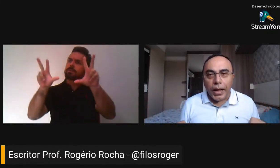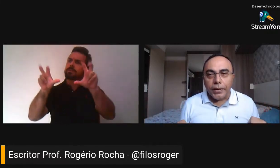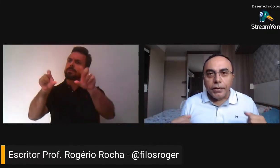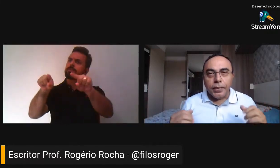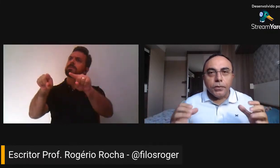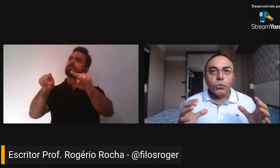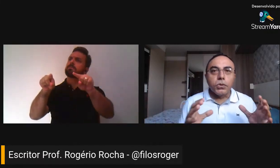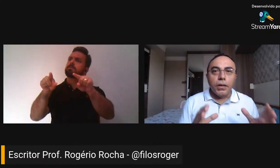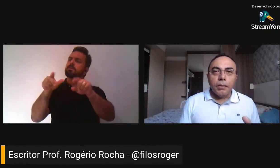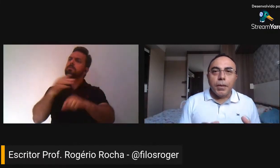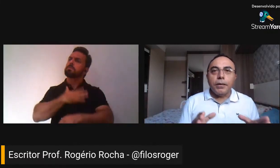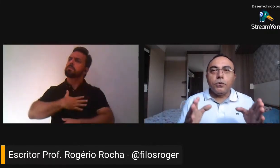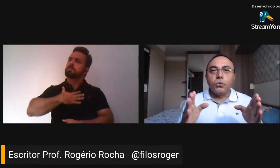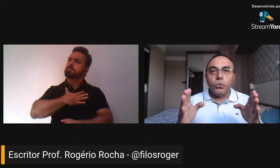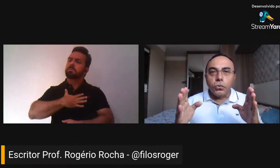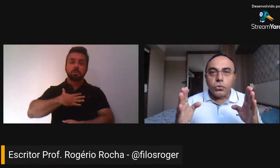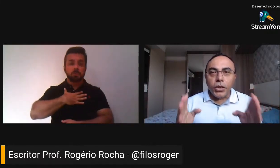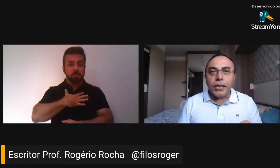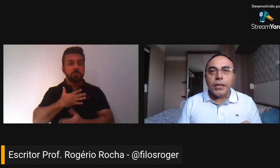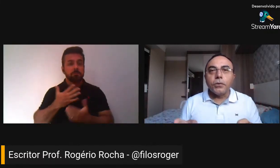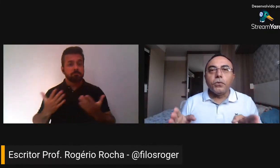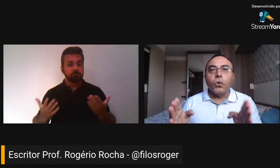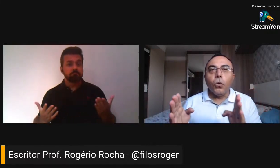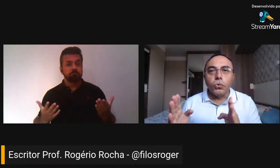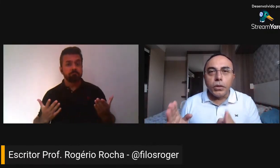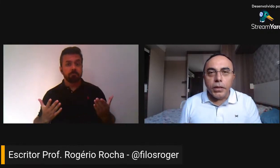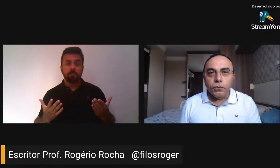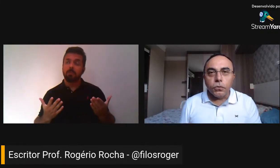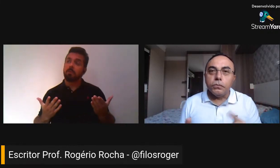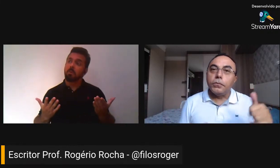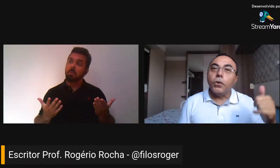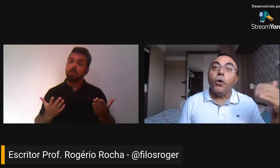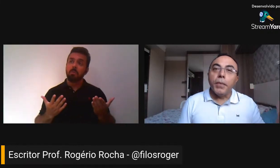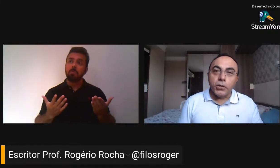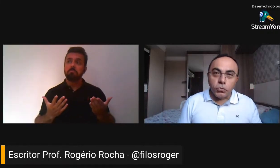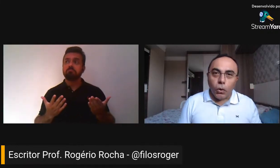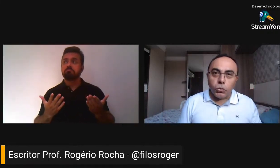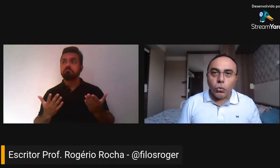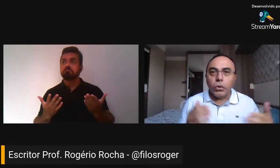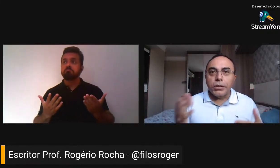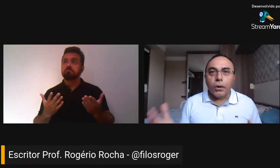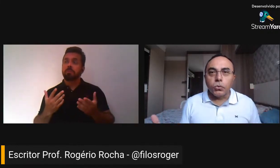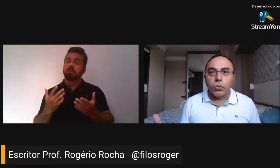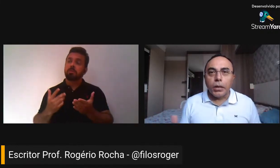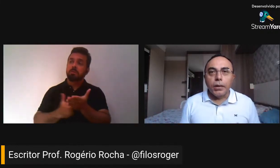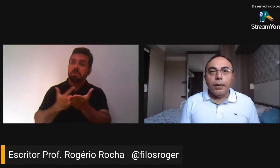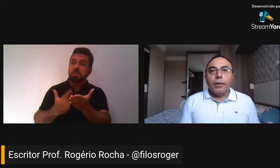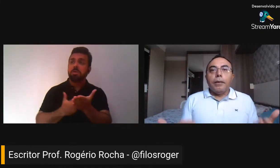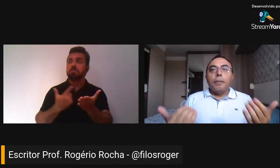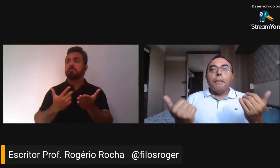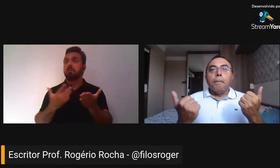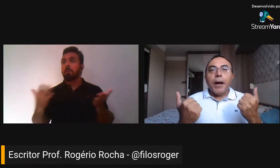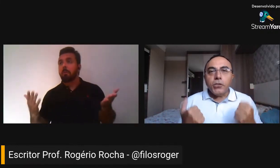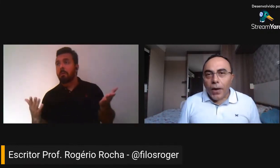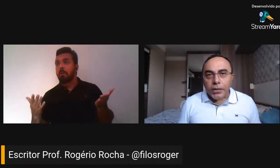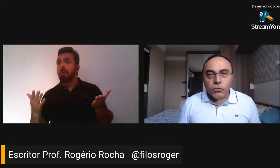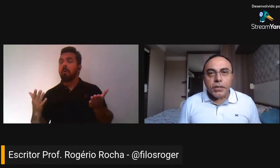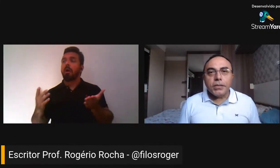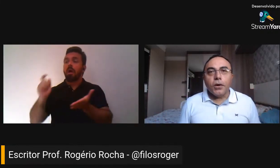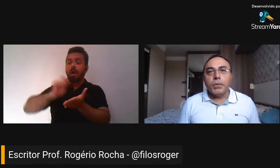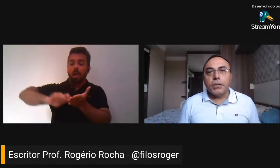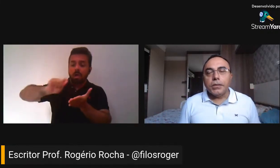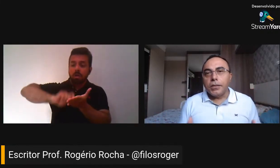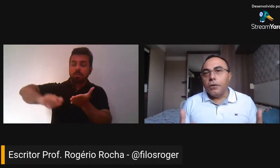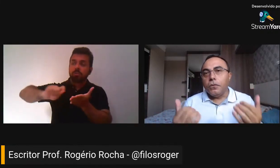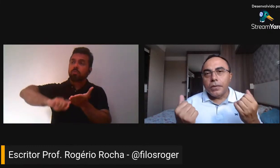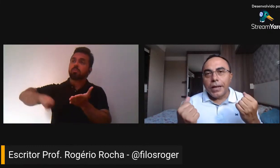gostar do tema, do gênero, ou do livro, ou mesmo do autor, da autora, mais fácil